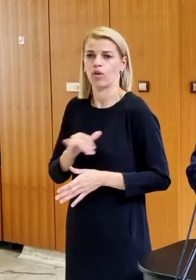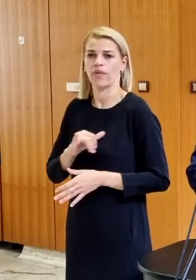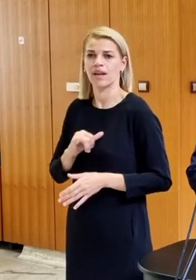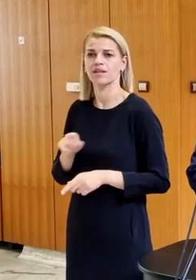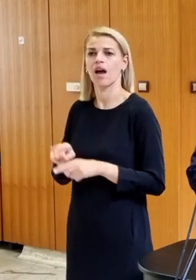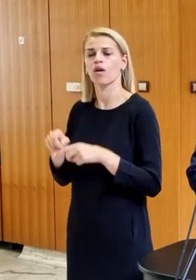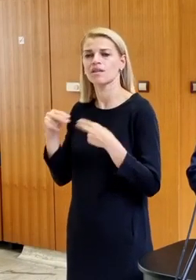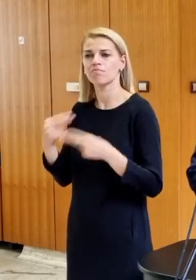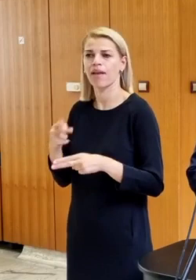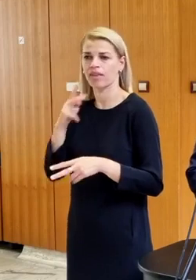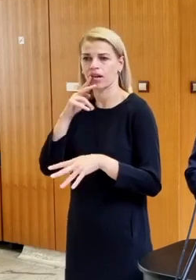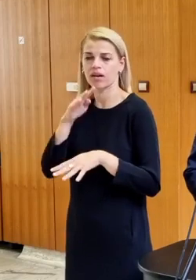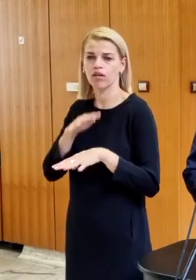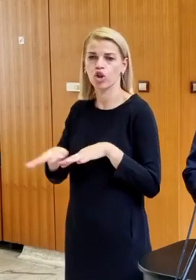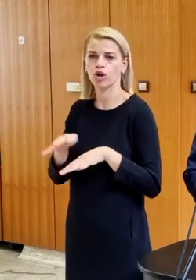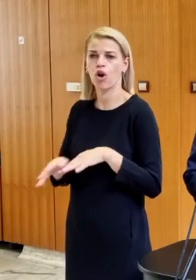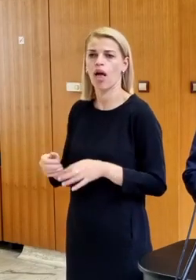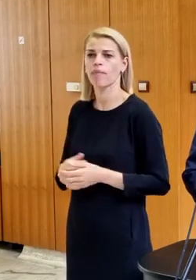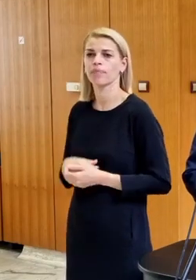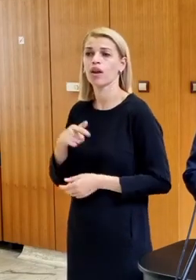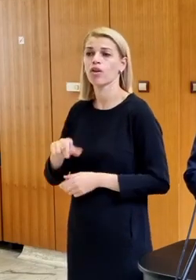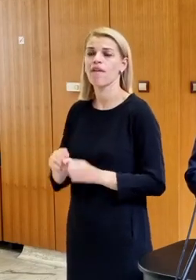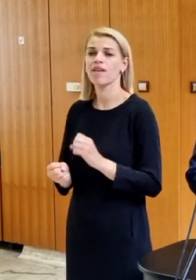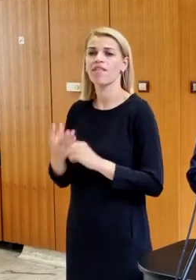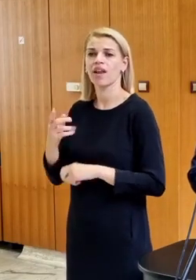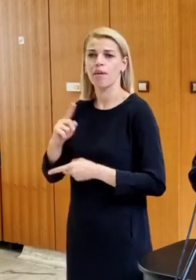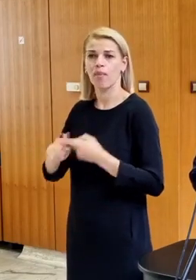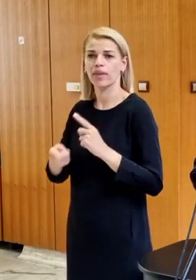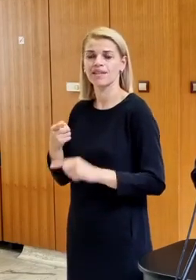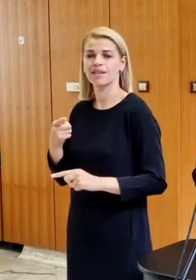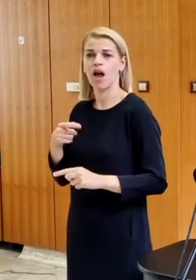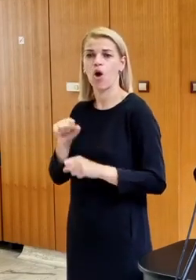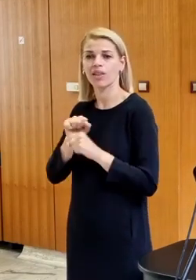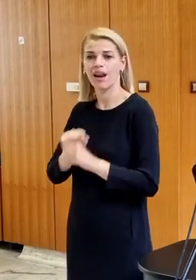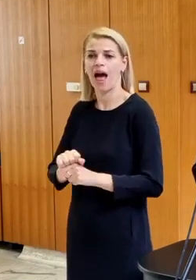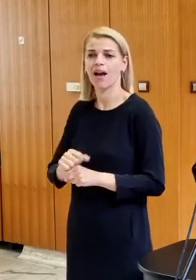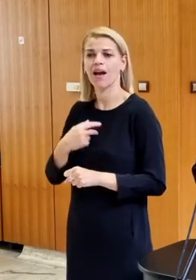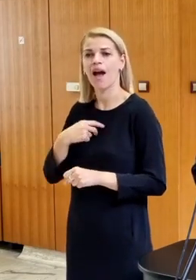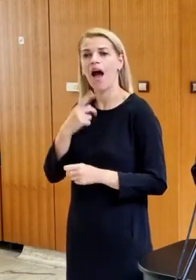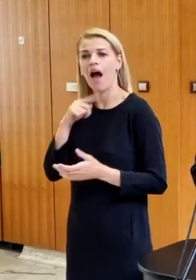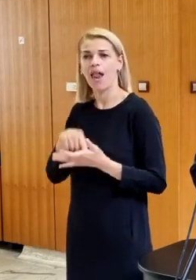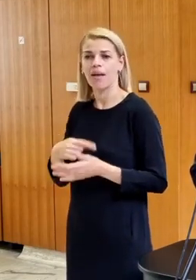opäť kontroly a tak ďalej? Je to vytváranie politického tlaku, ktorý podľa mňa nie je úplne správny.